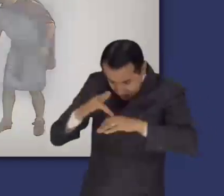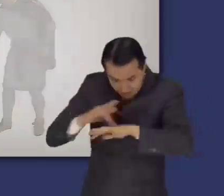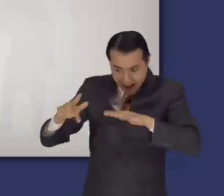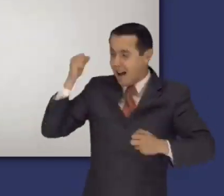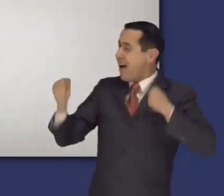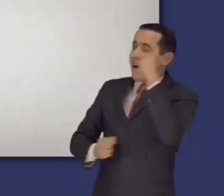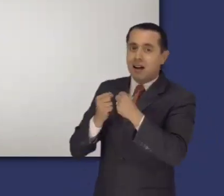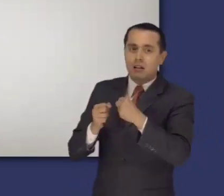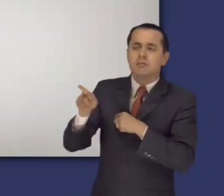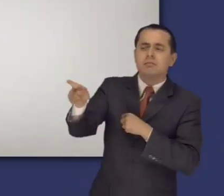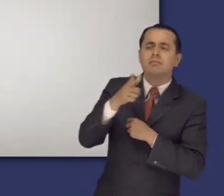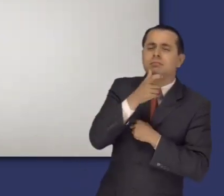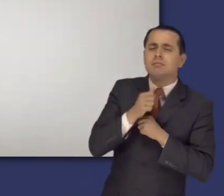Jesús?